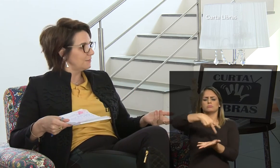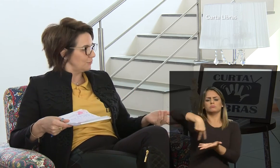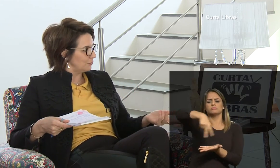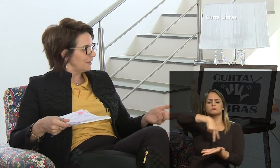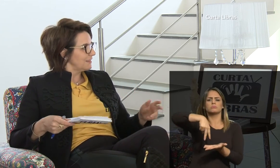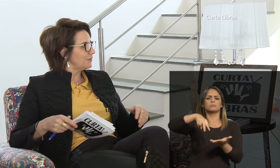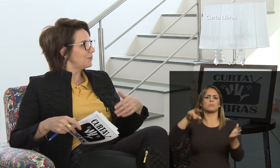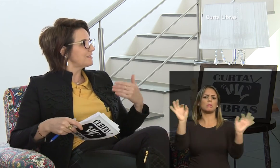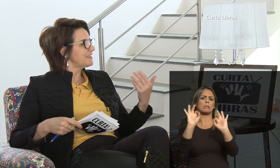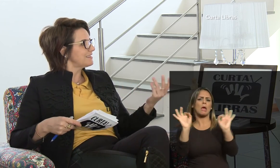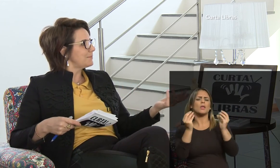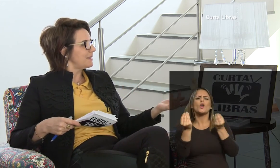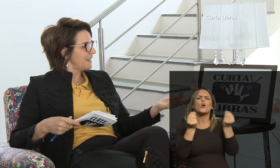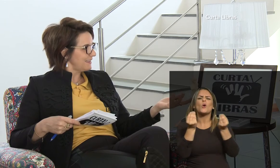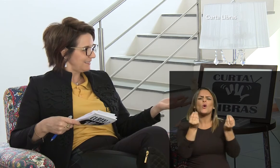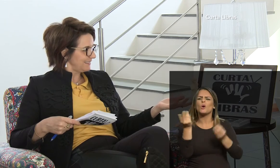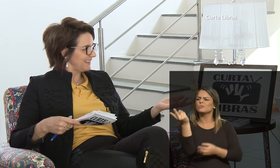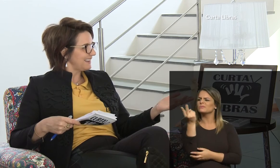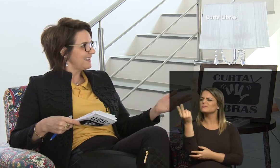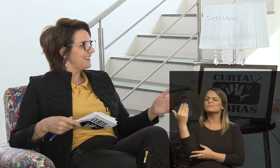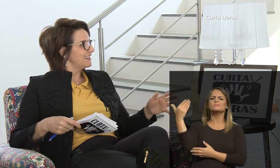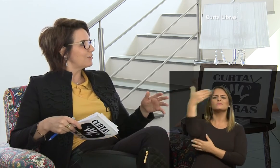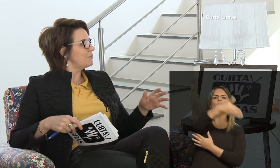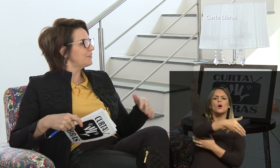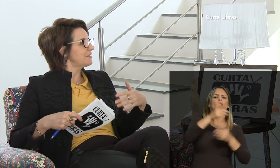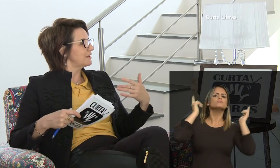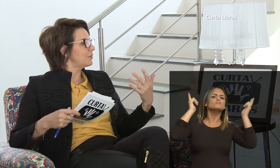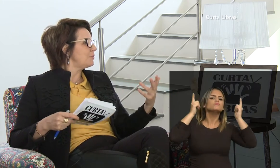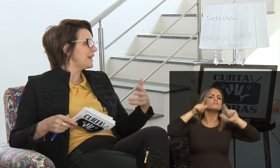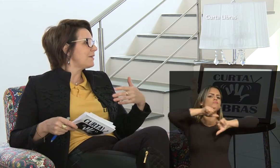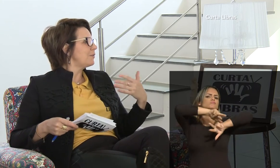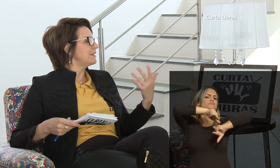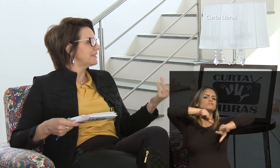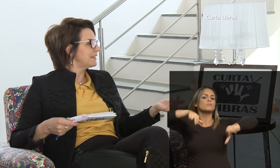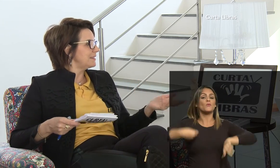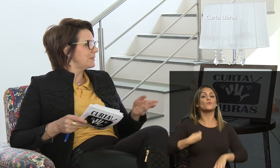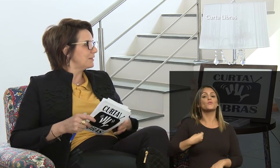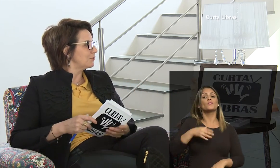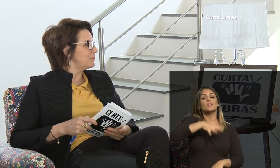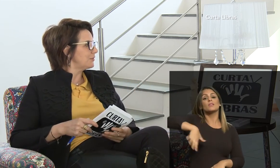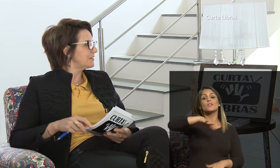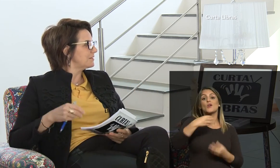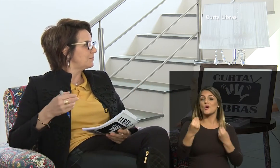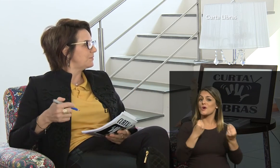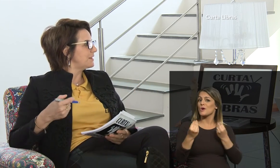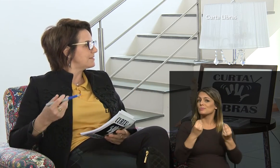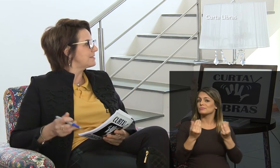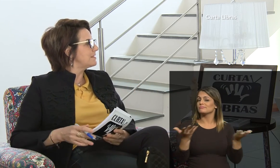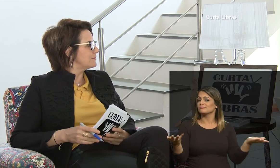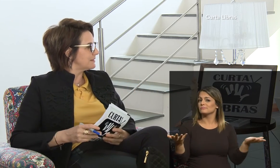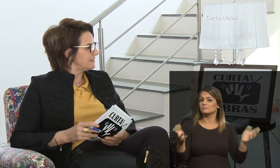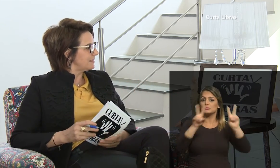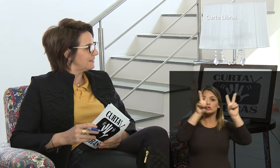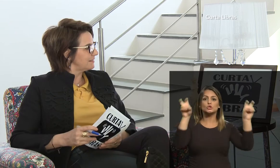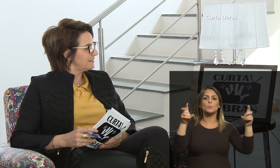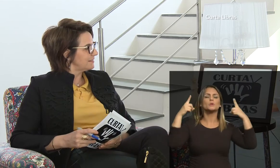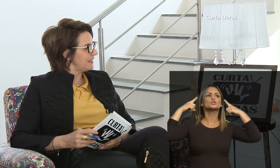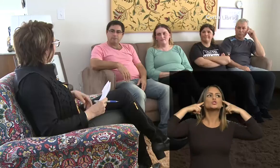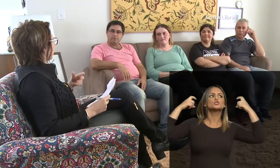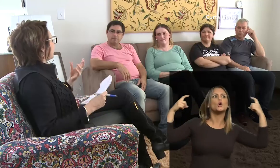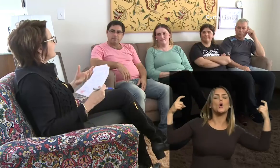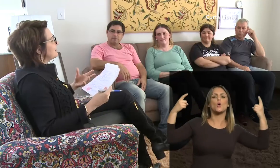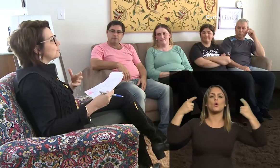dançando. Então eu gostaria de saber, né? Como é o entretenimento? Como vocês vivenciam, assim?